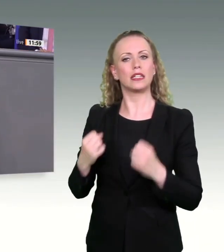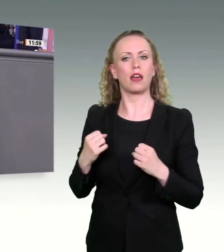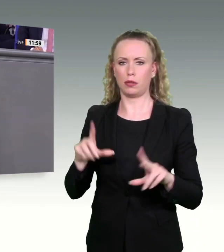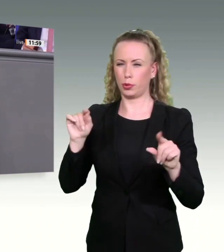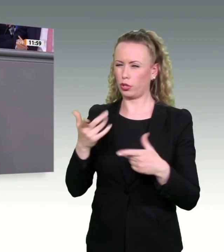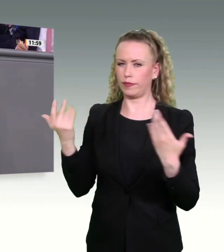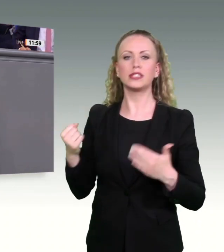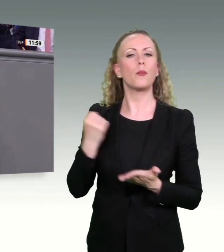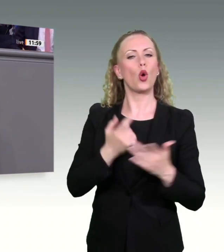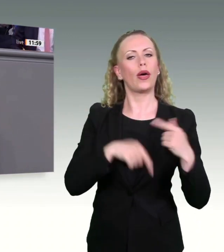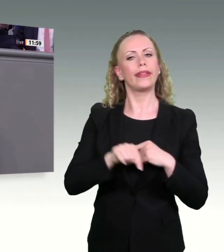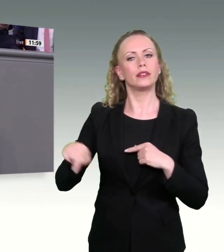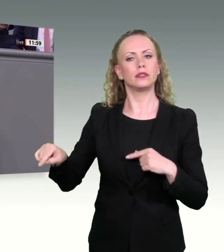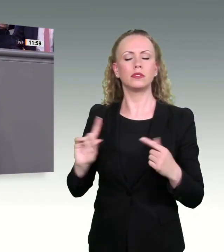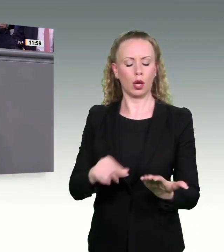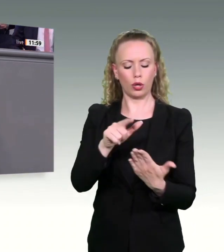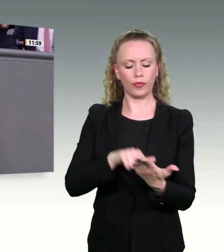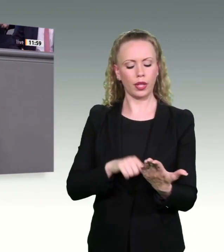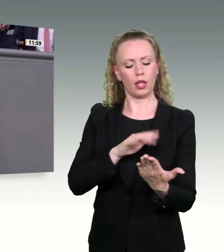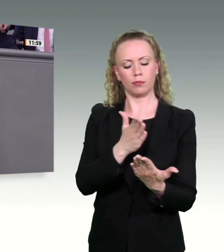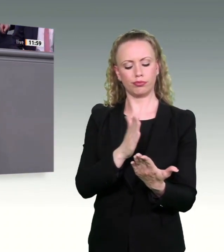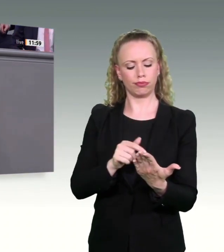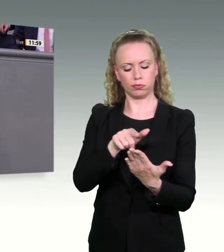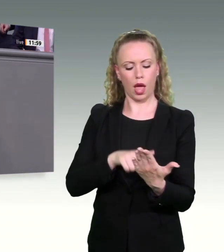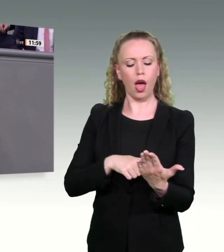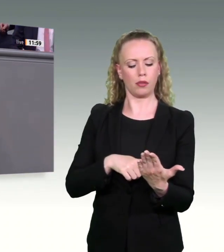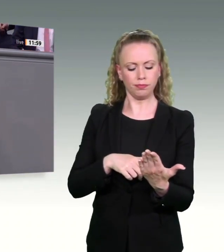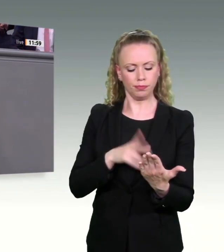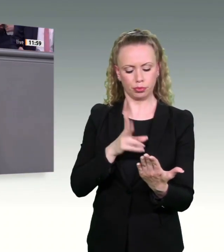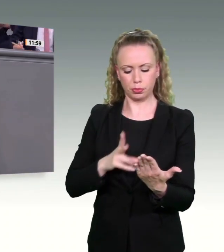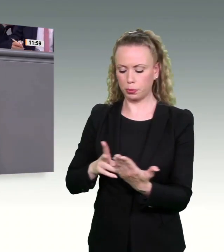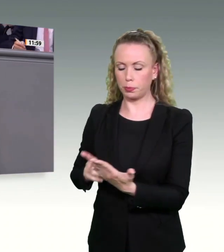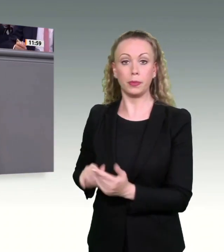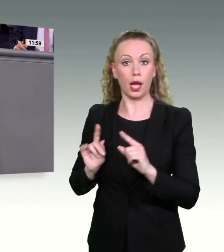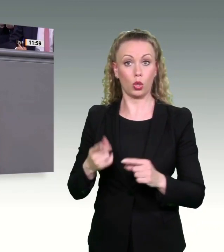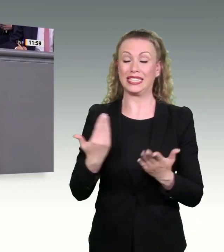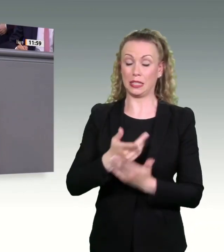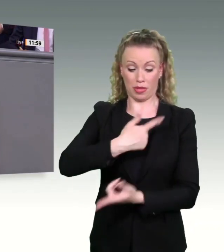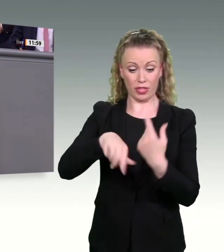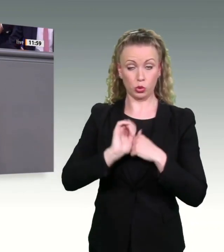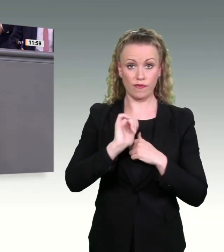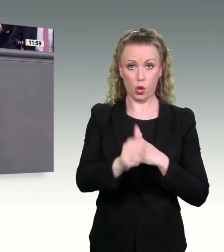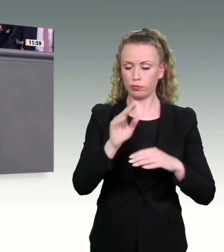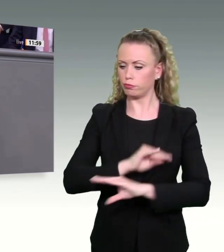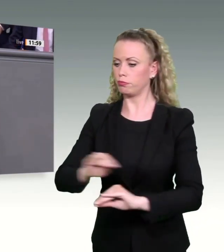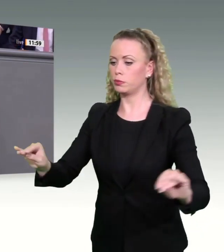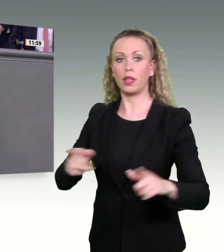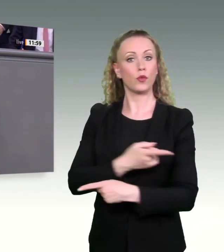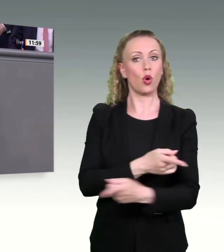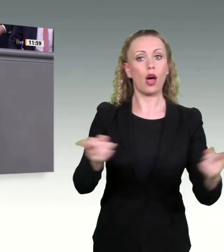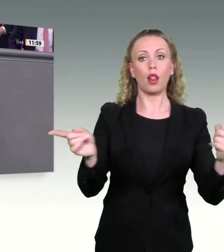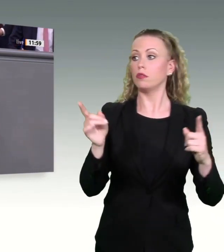klar auslegen. Und da müssen wir mit Auslegungshilfen vorangehen und helfen, dass in den Behörden im ganzen Land gleiche Entscheidungen getroffen werden.